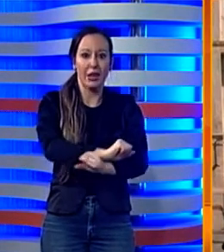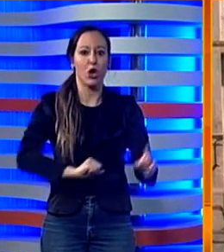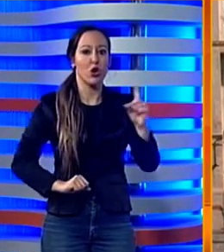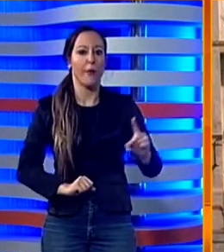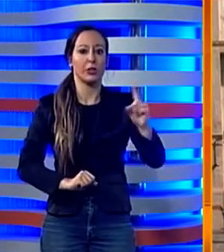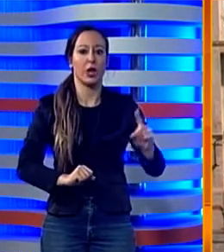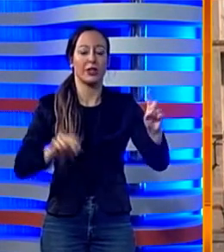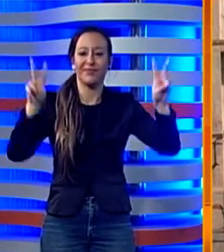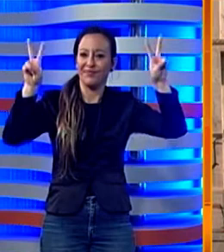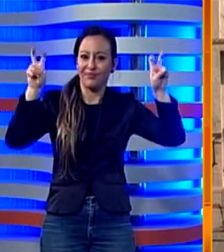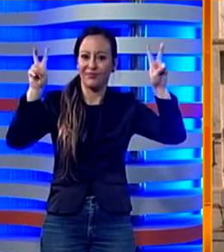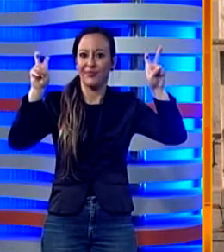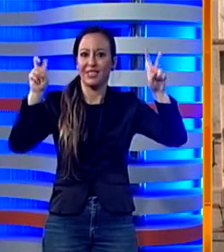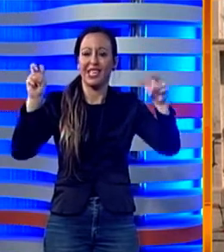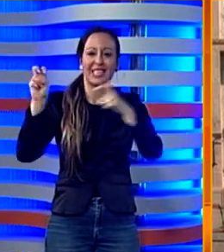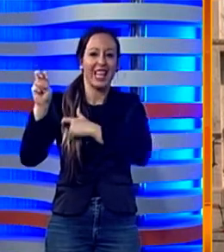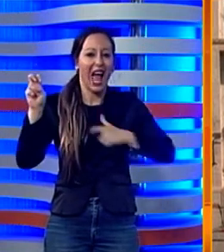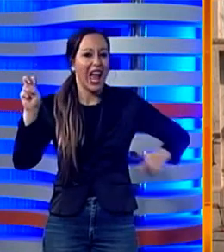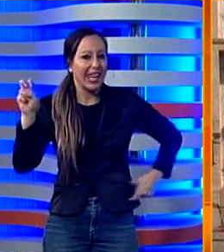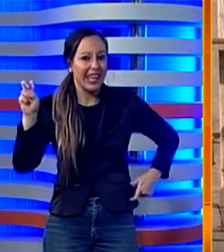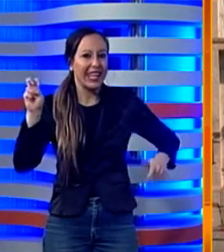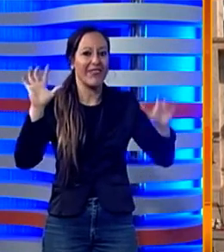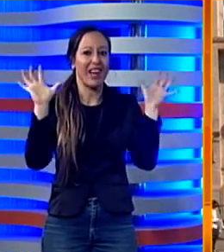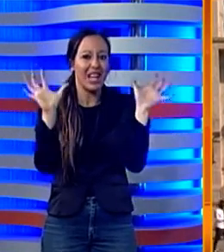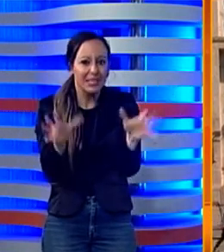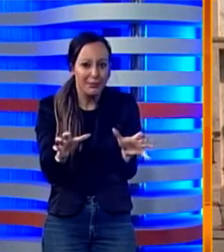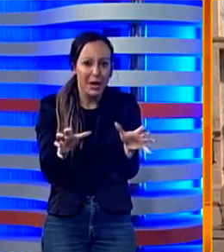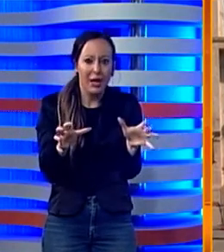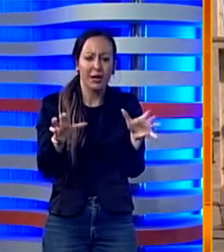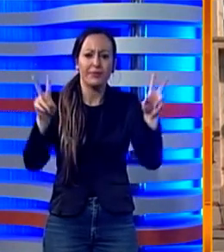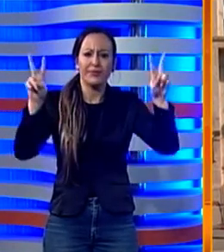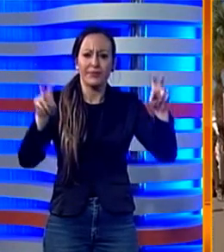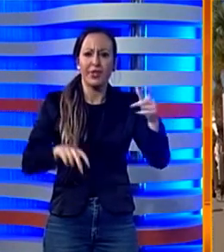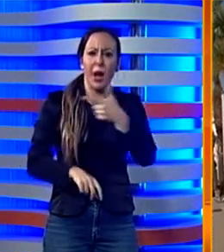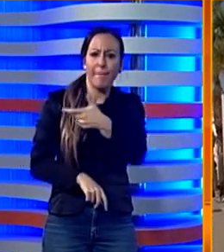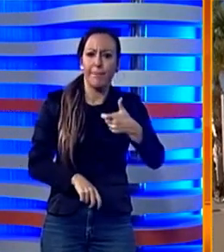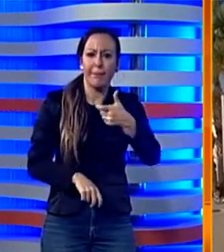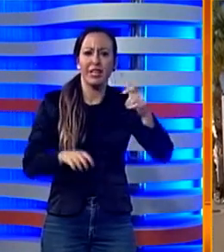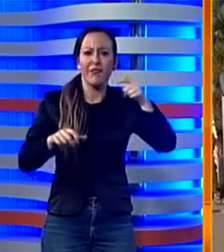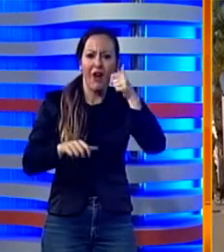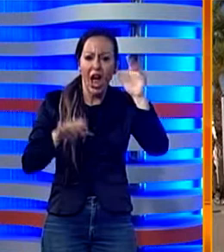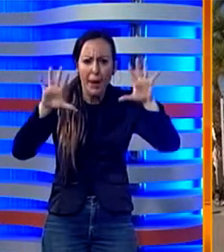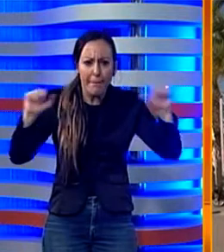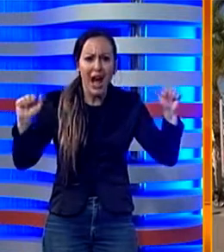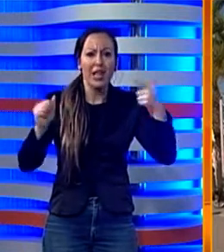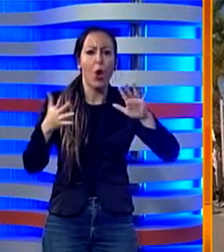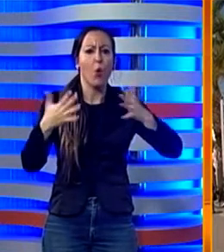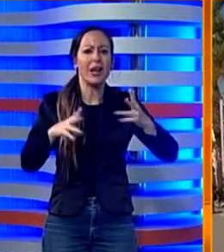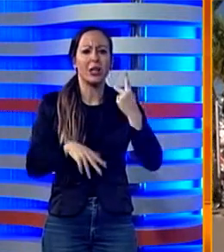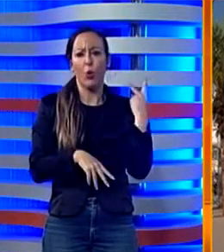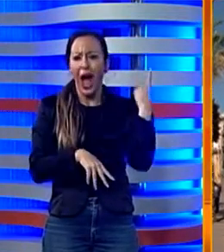Finisce agli arresti domiciliari il sindacalista fantasma dell'arma dei carabinieri.